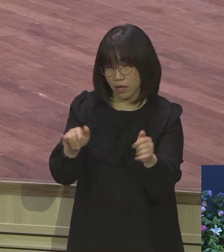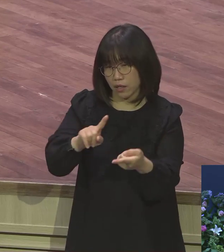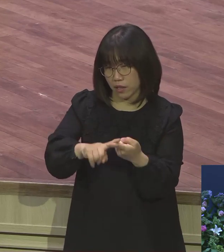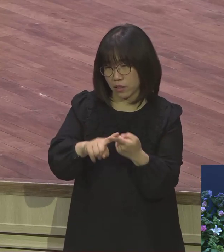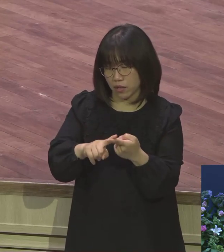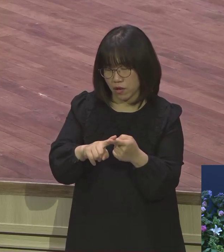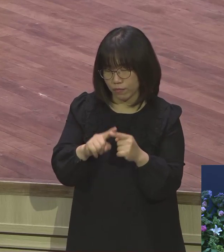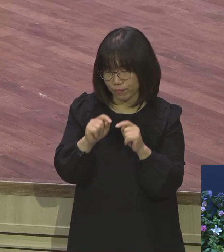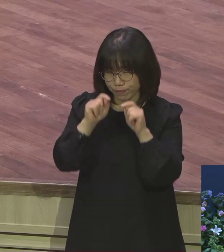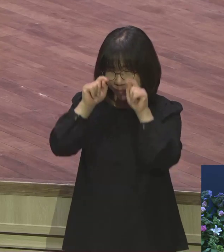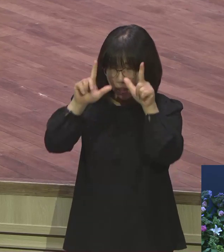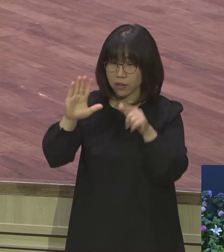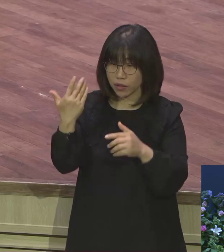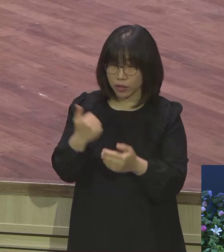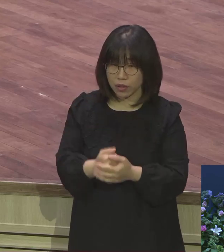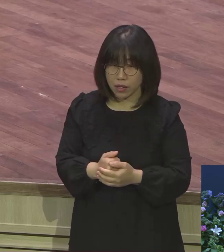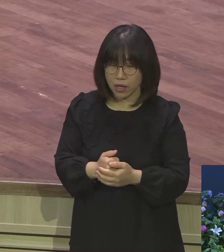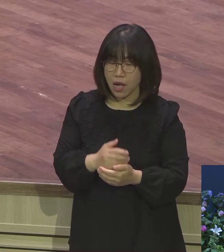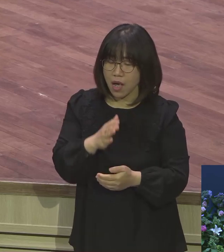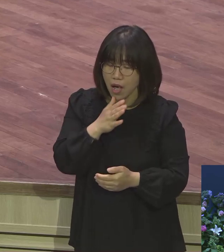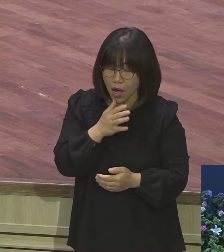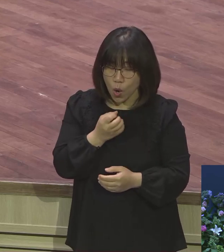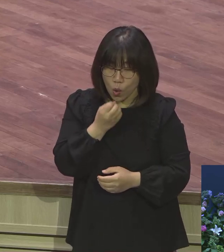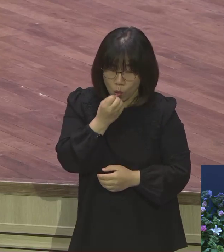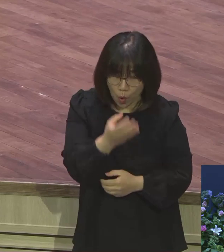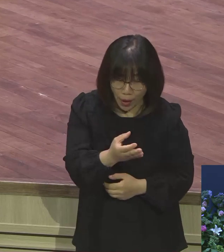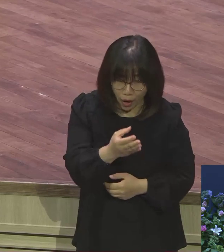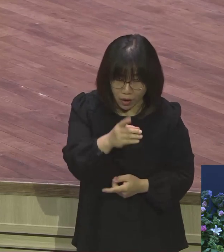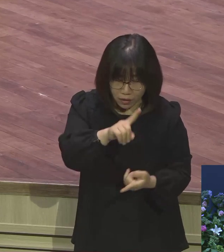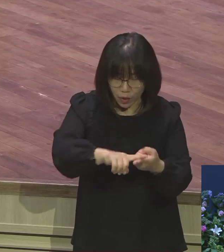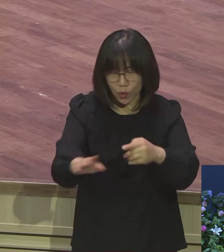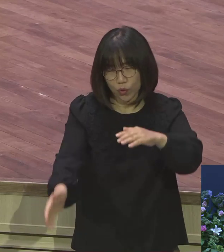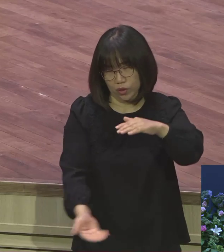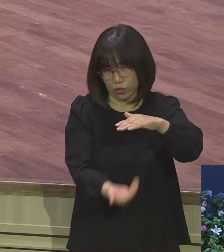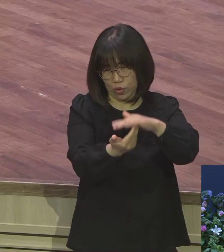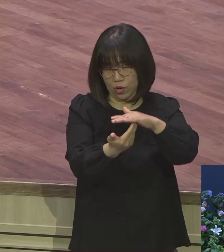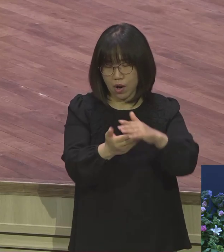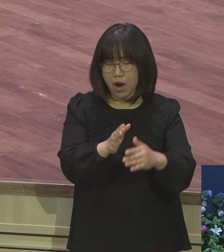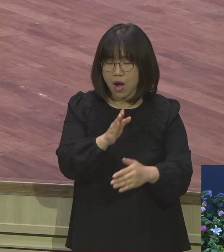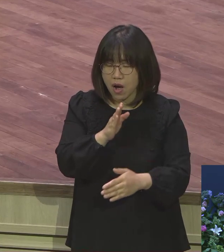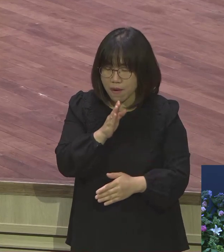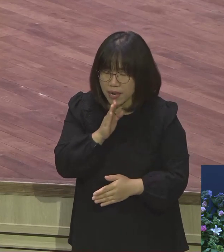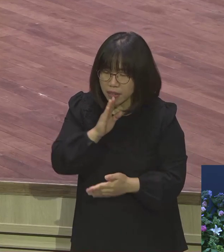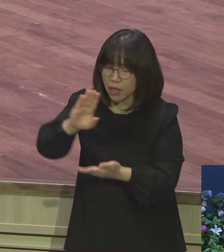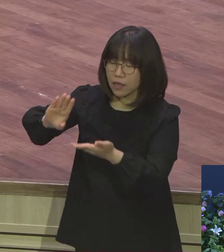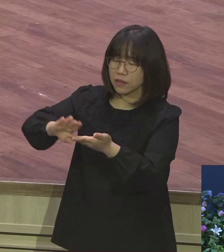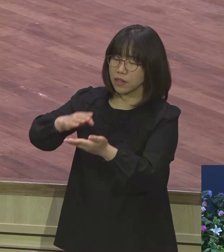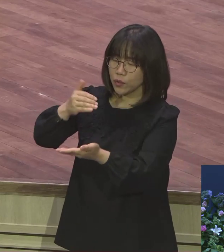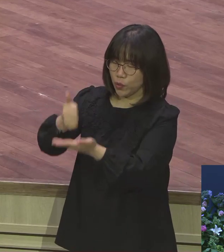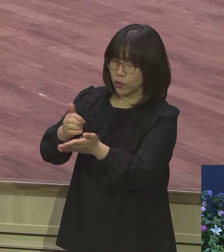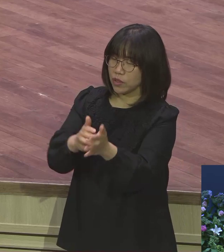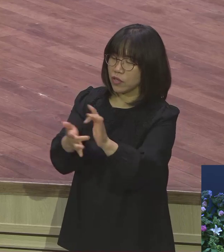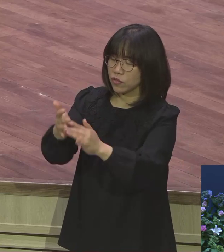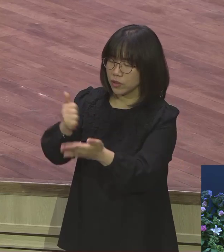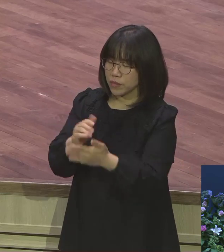고백을 하게 되면 체험하게 돼요. 과연 그분이 그리스도구나. 아버지 하나님 이 문제도